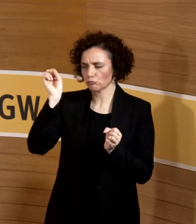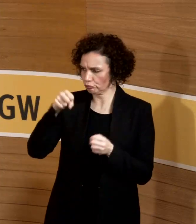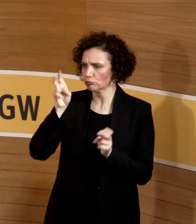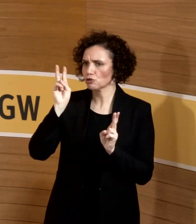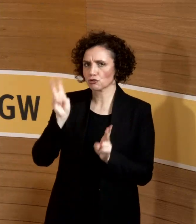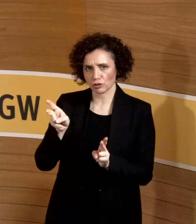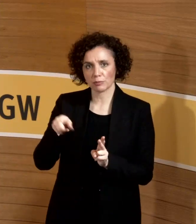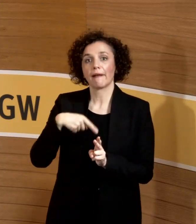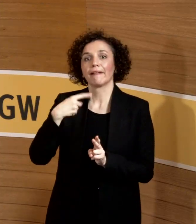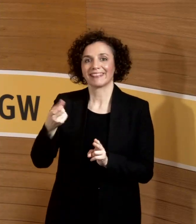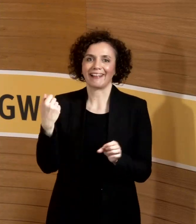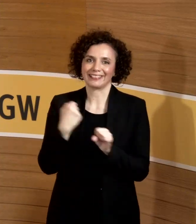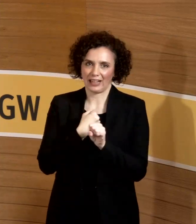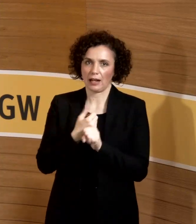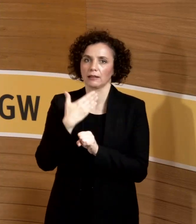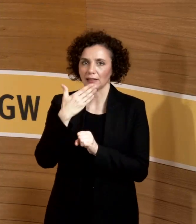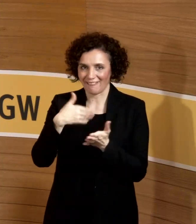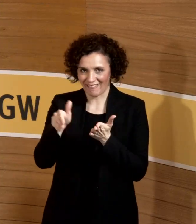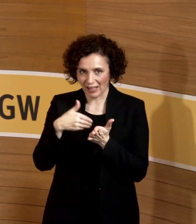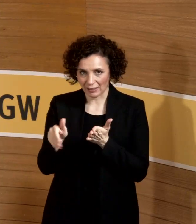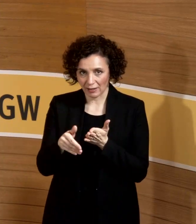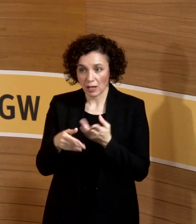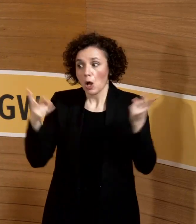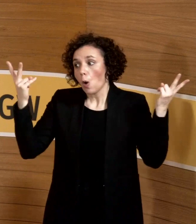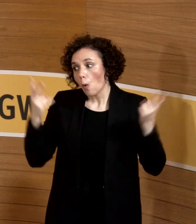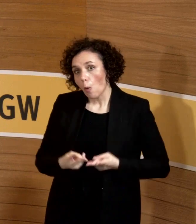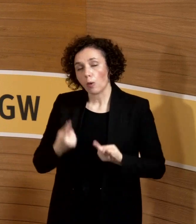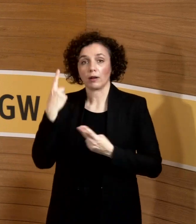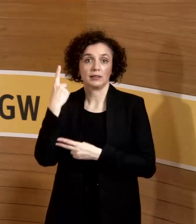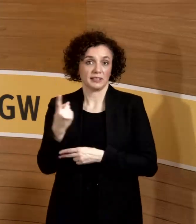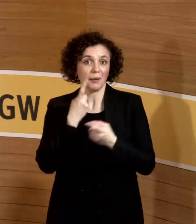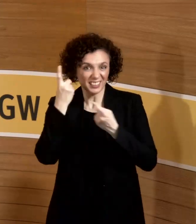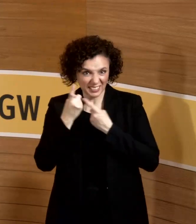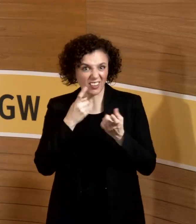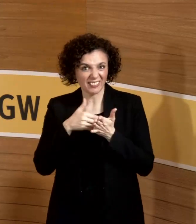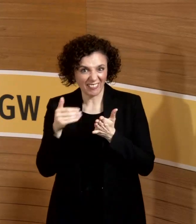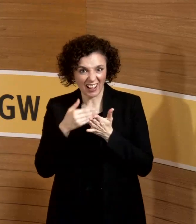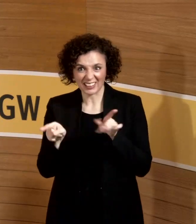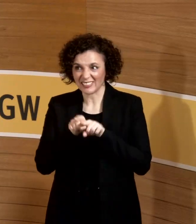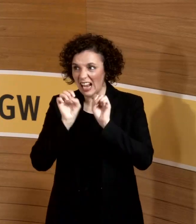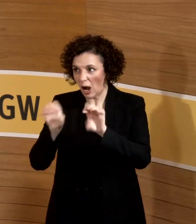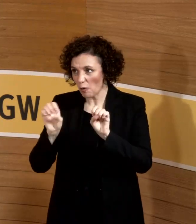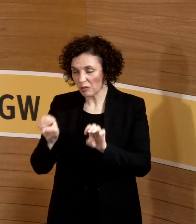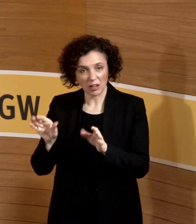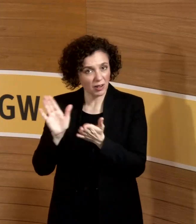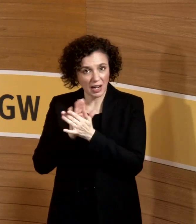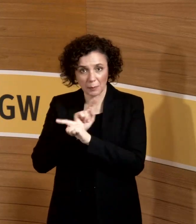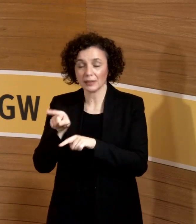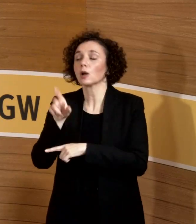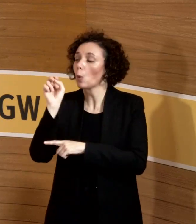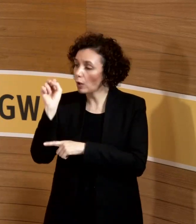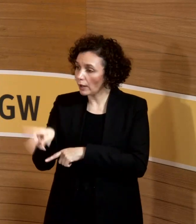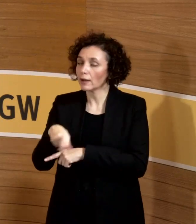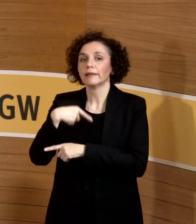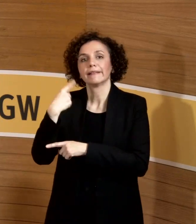Wenn sie weiterhin Sorge hat und unsere Aufklärung da nicht hinreichend war, dann sagen wir, okay, dann schränken wir dich ein für die Kontakte mit